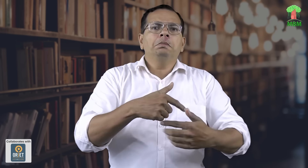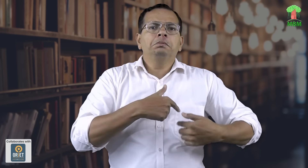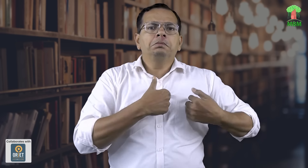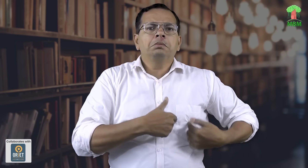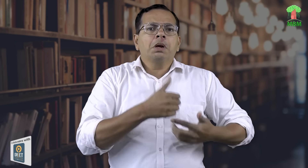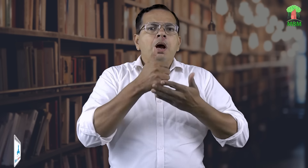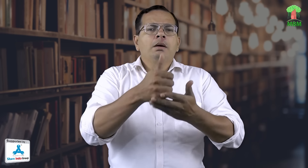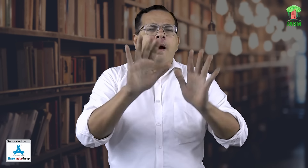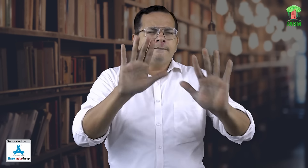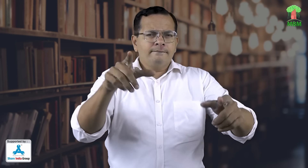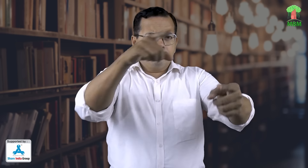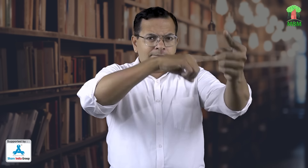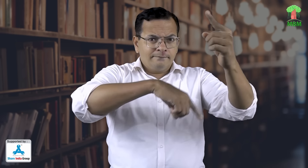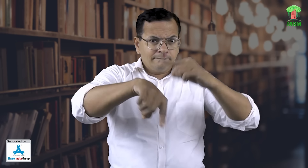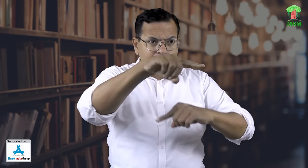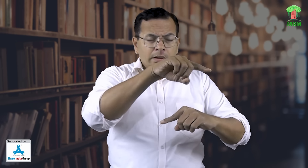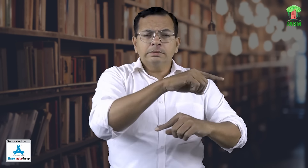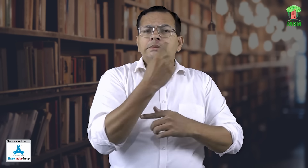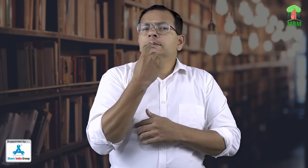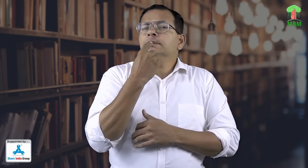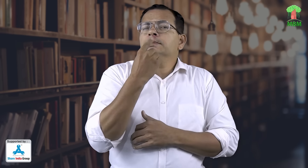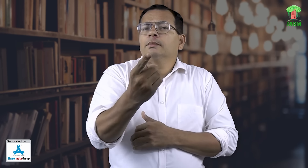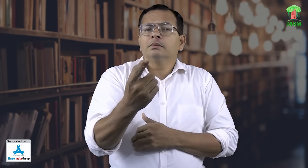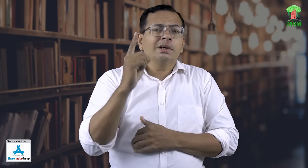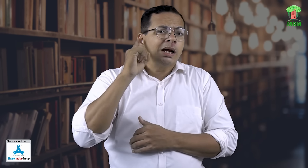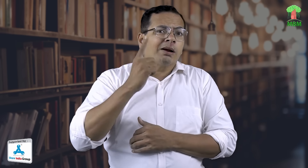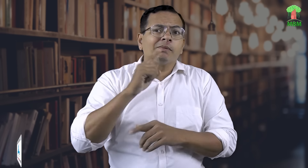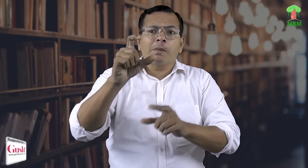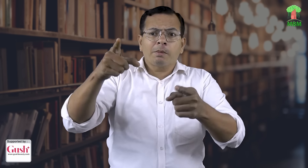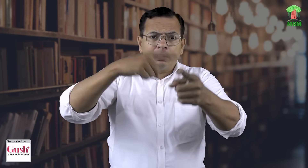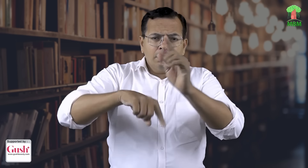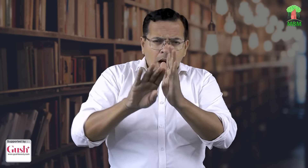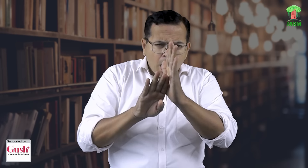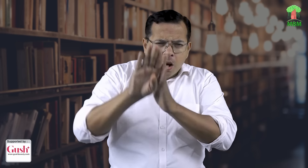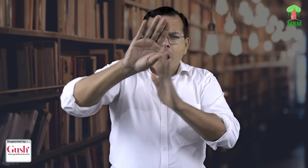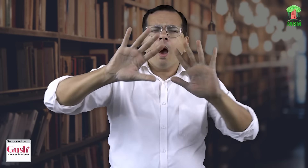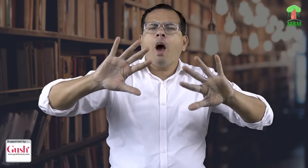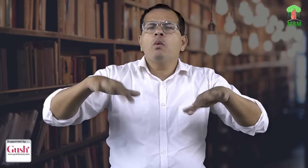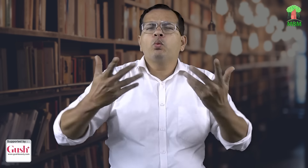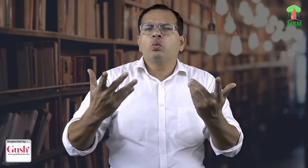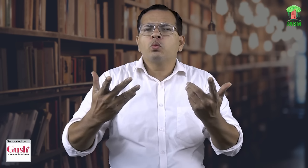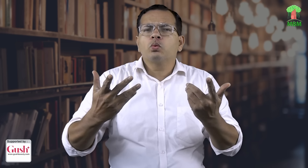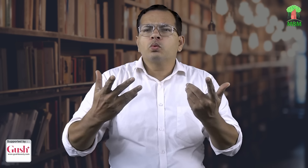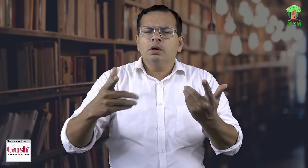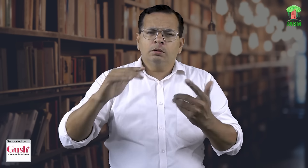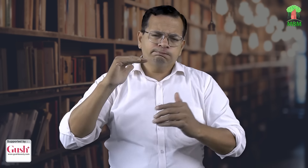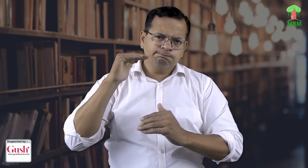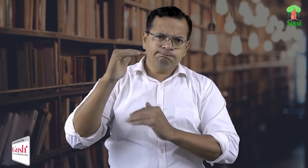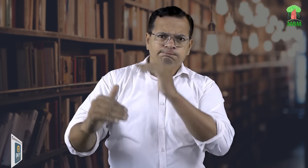सामजी कारे करता हों, ऐसे बहुत से लोग हैं, वो क्या कहते हैं? वो कहते हैं कि बढ़े लोगों को आगे बढ़ने के लिए विकास करने के